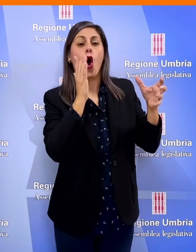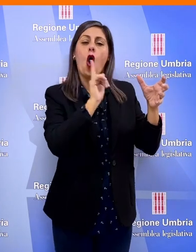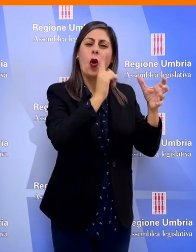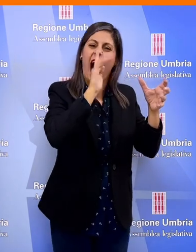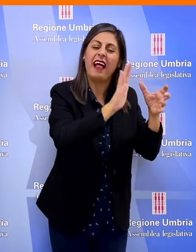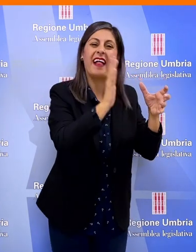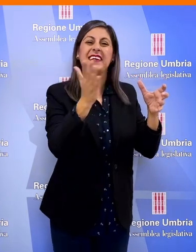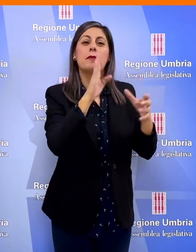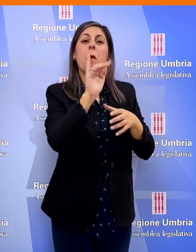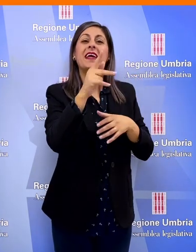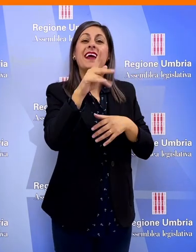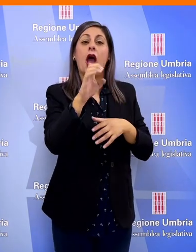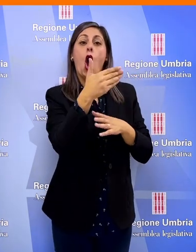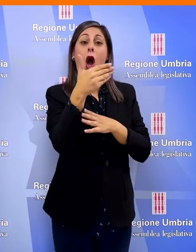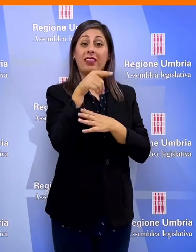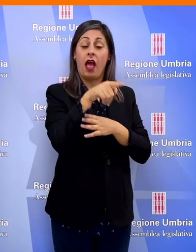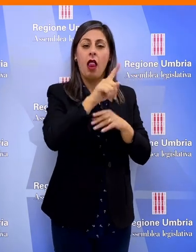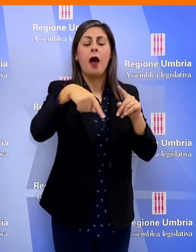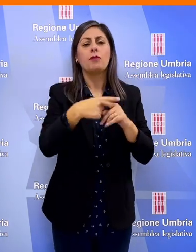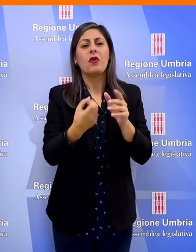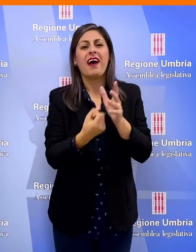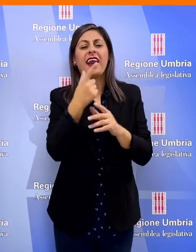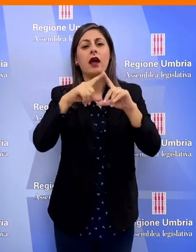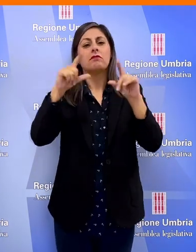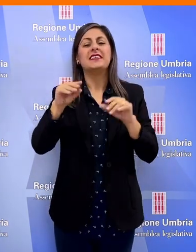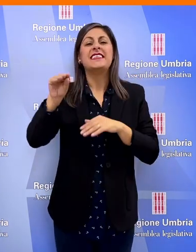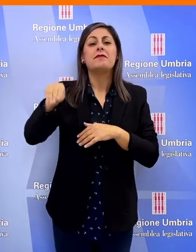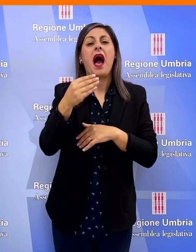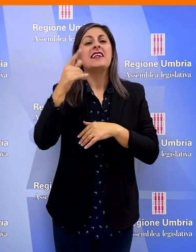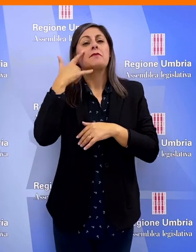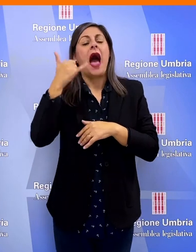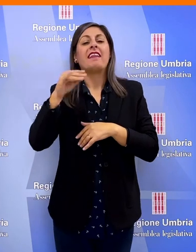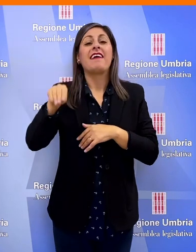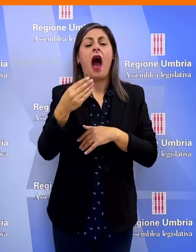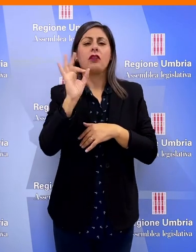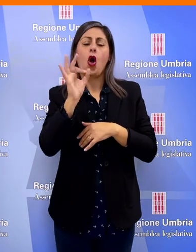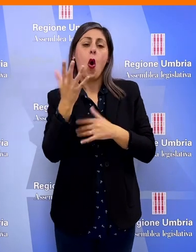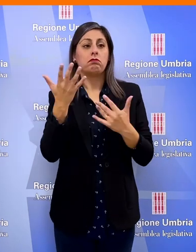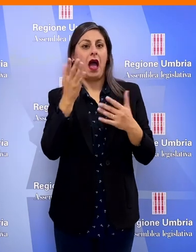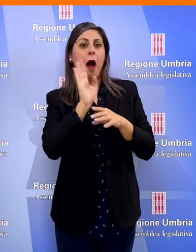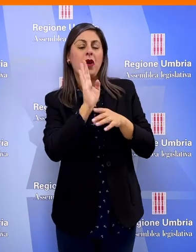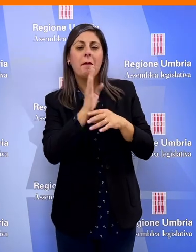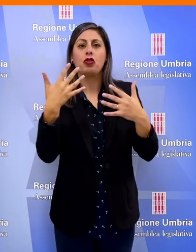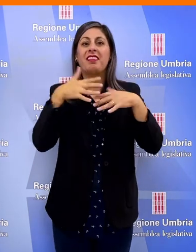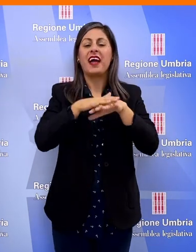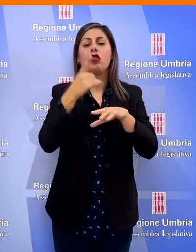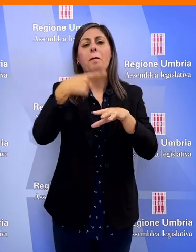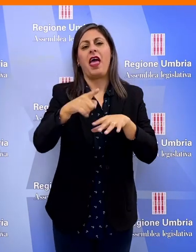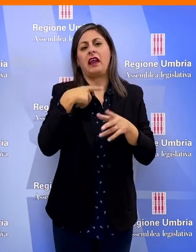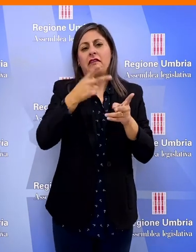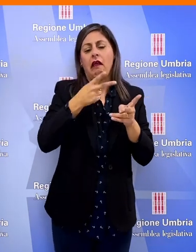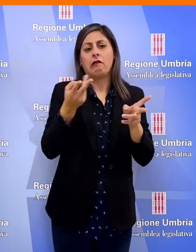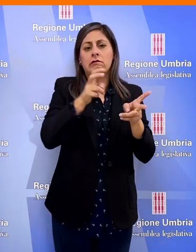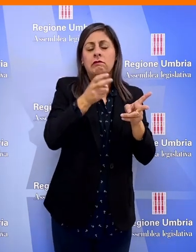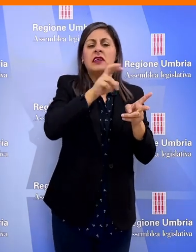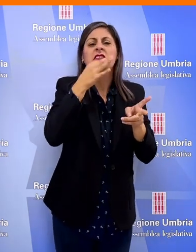ristoro dedicate come i bike hotel e creando una smart card o formule di abbonamento integrato ai mezzi di trasporto regionale